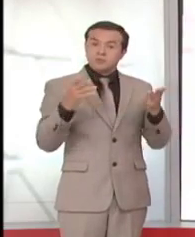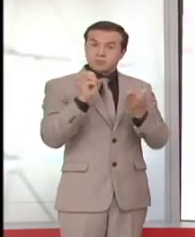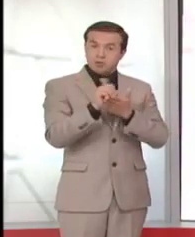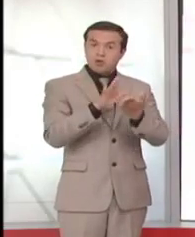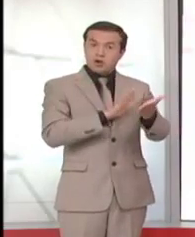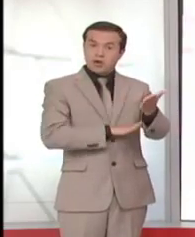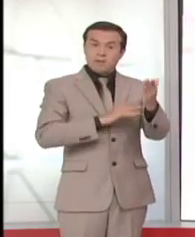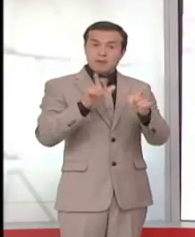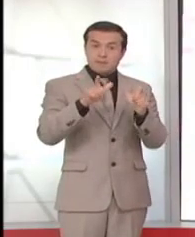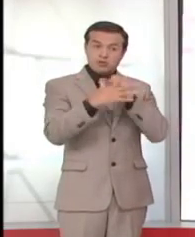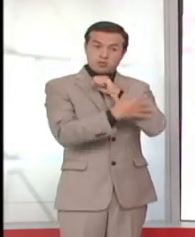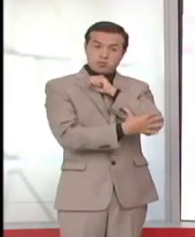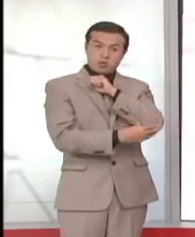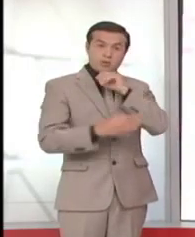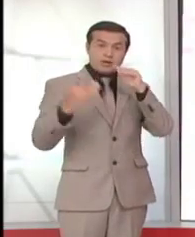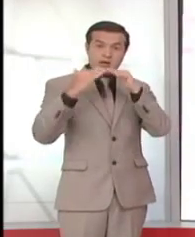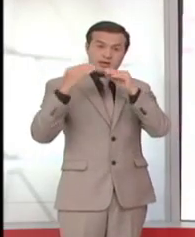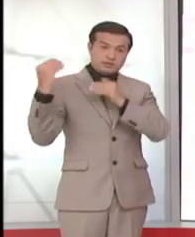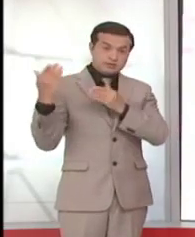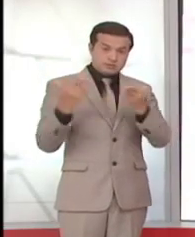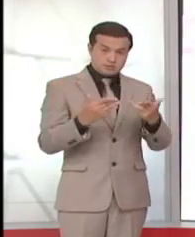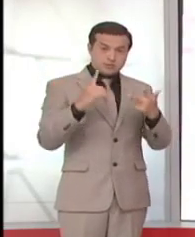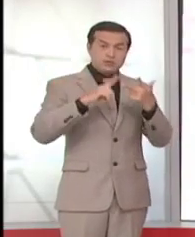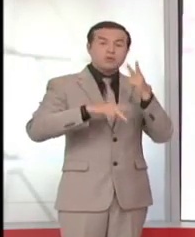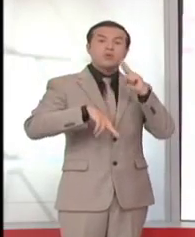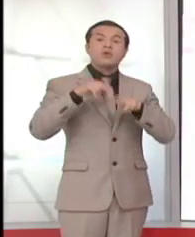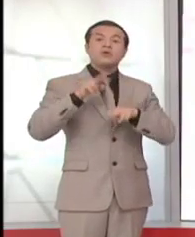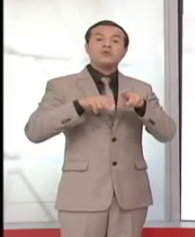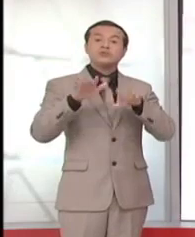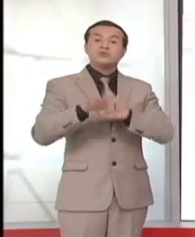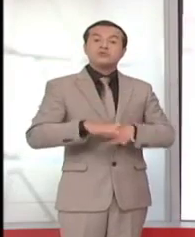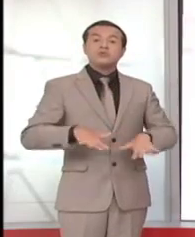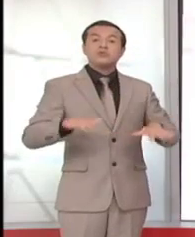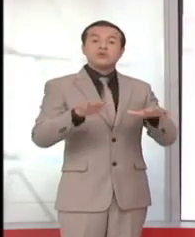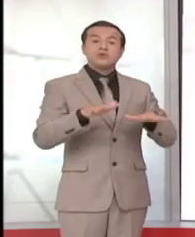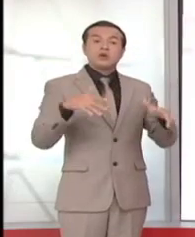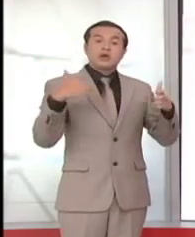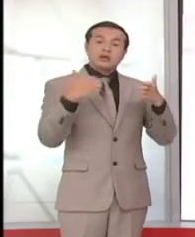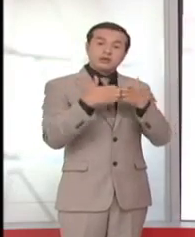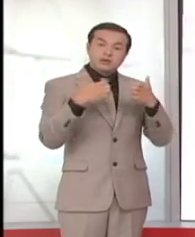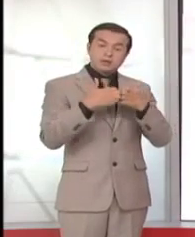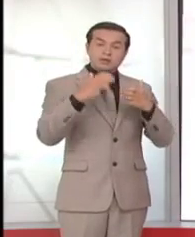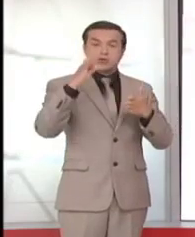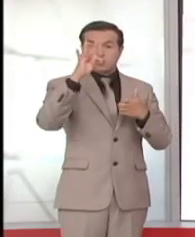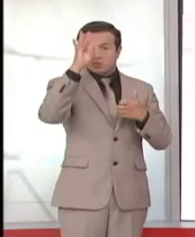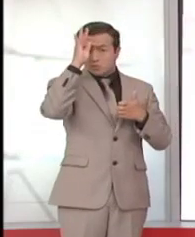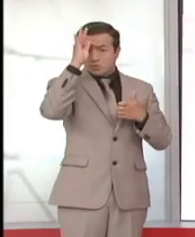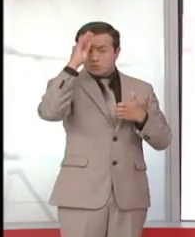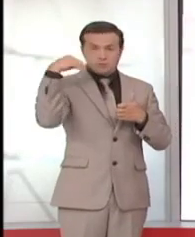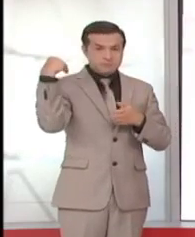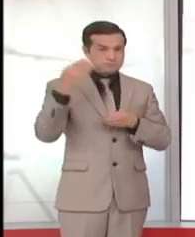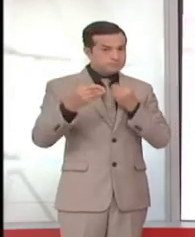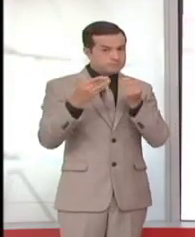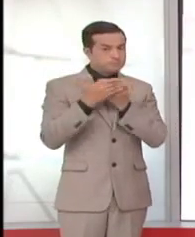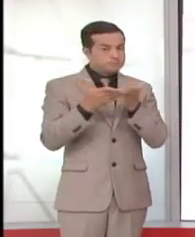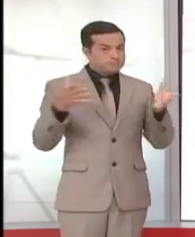Todos, en infraestructura para la construcción de equipamiento y hospitales, equipamiento y construcción de hospitales